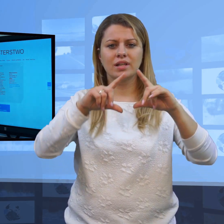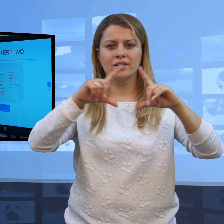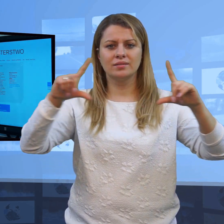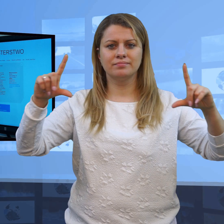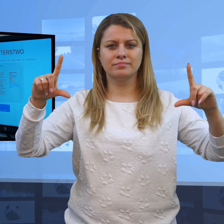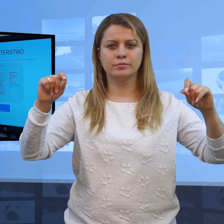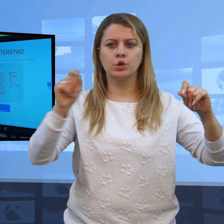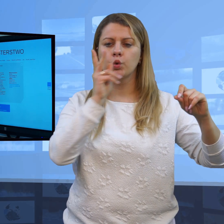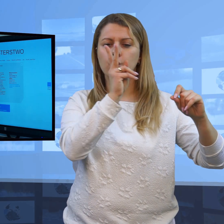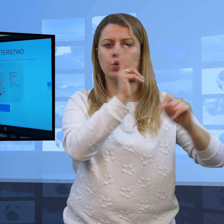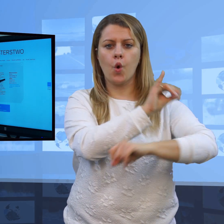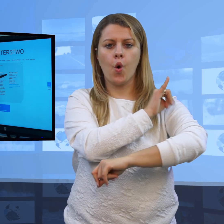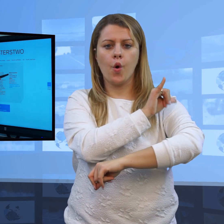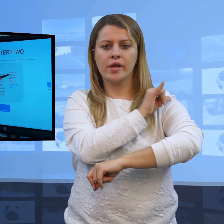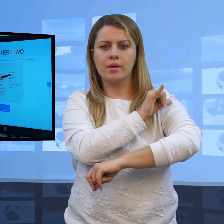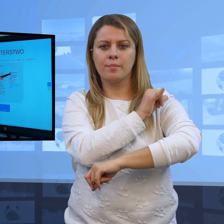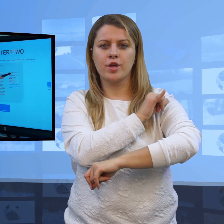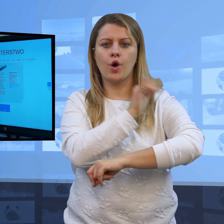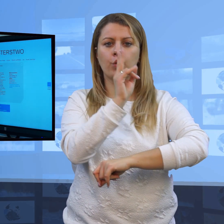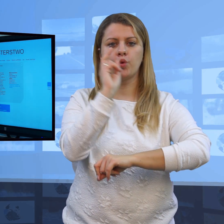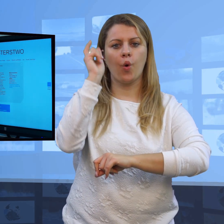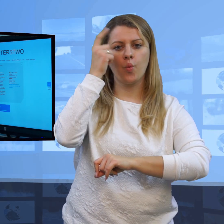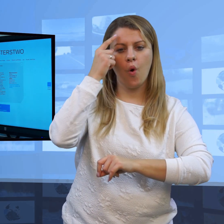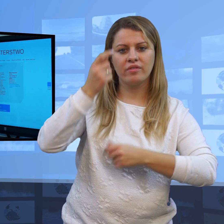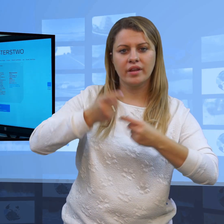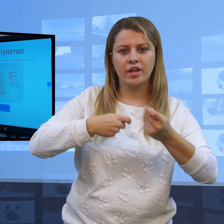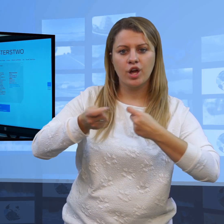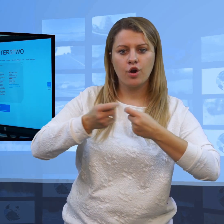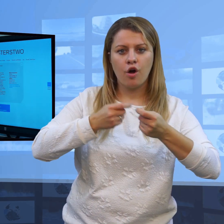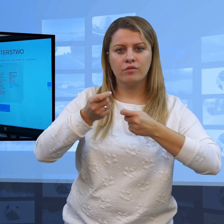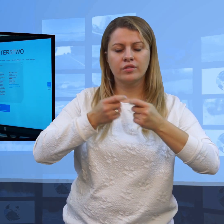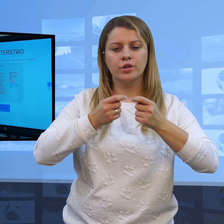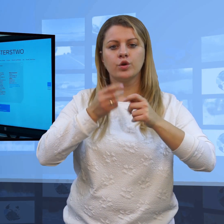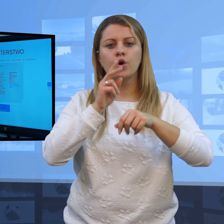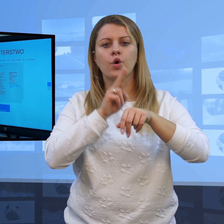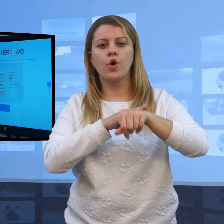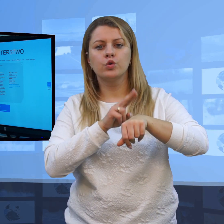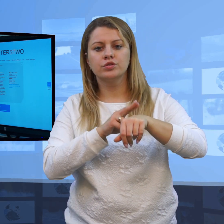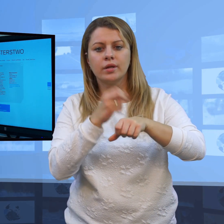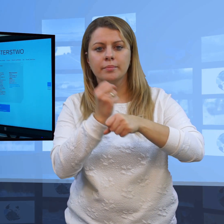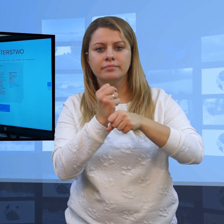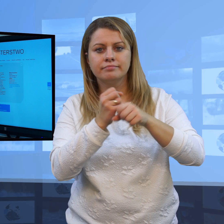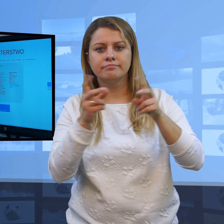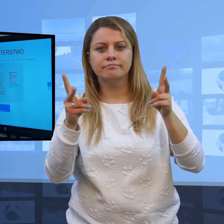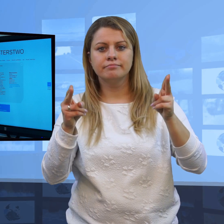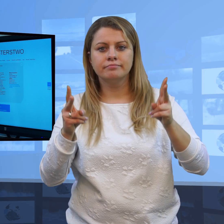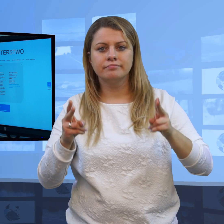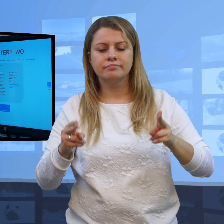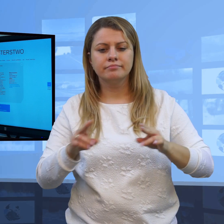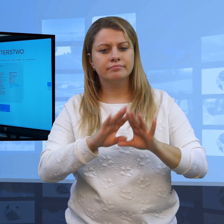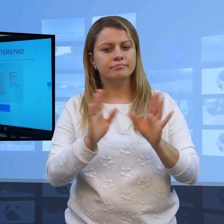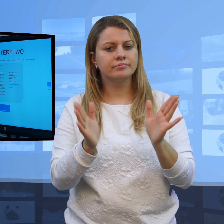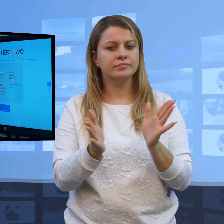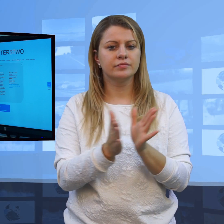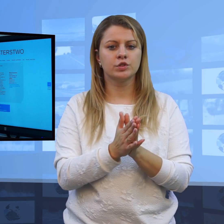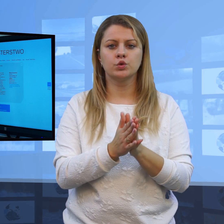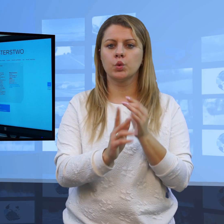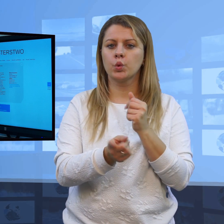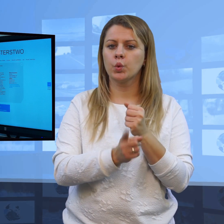promocji wraz z informacją kto kieruje i kto będzie na Państwa informacje odpowiada.